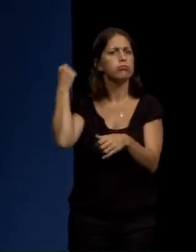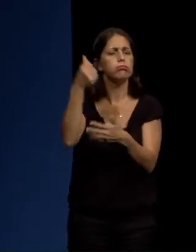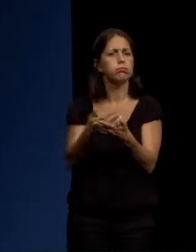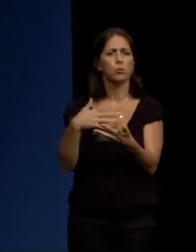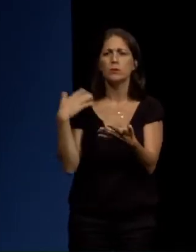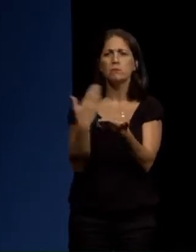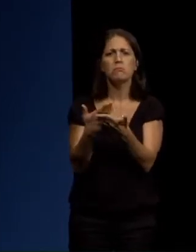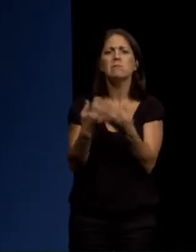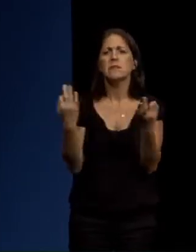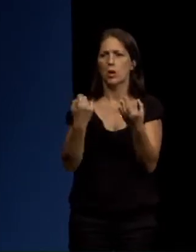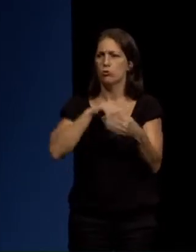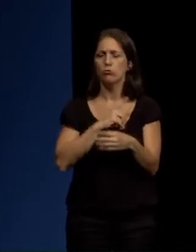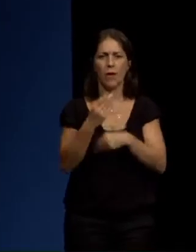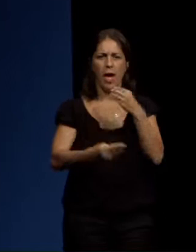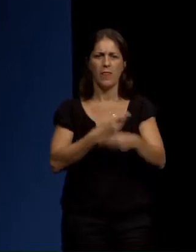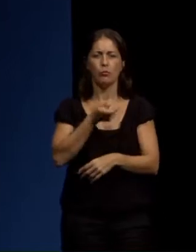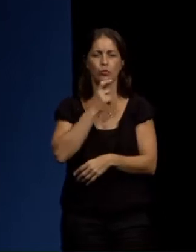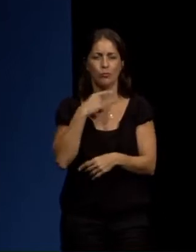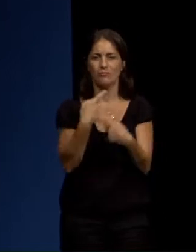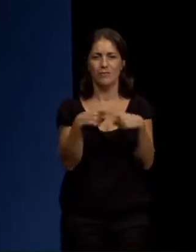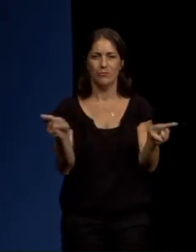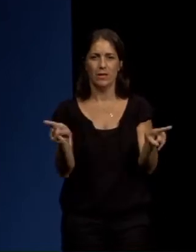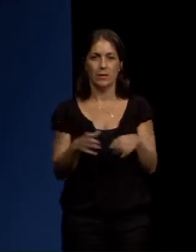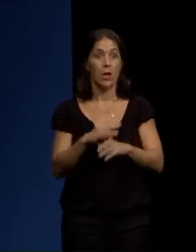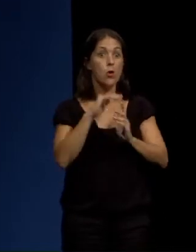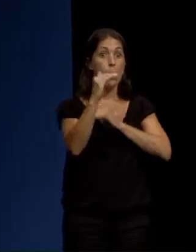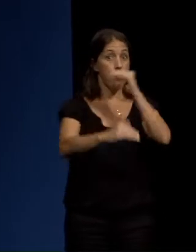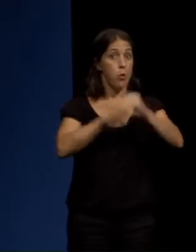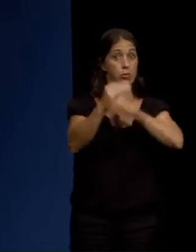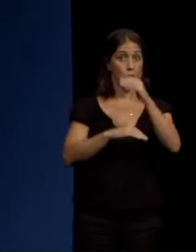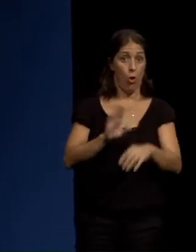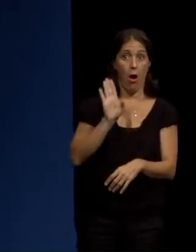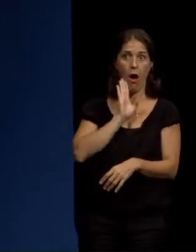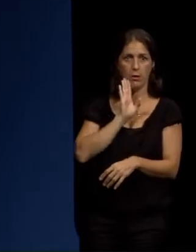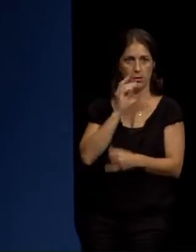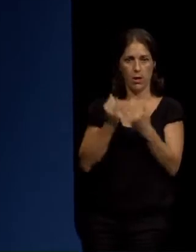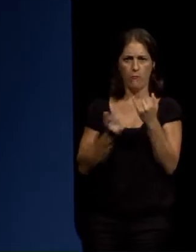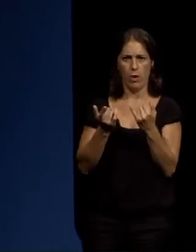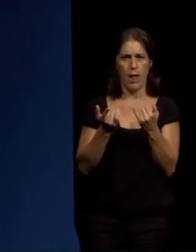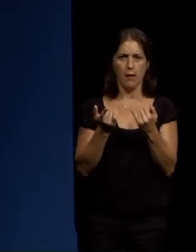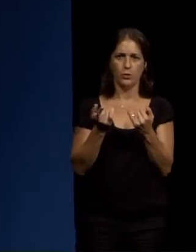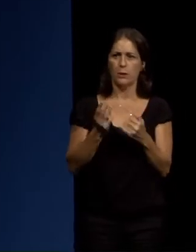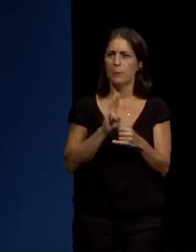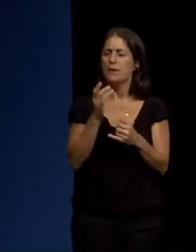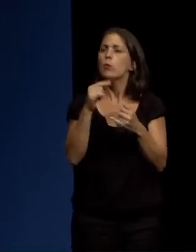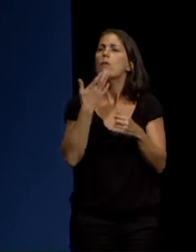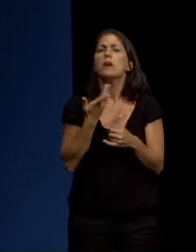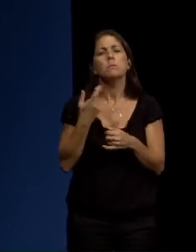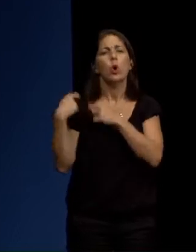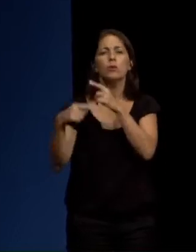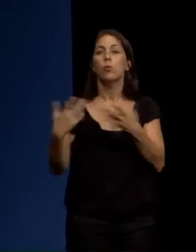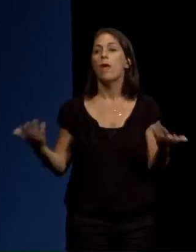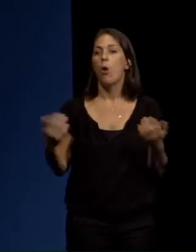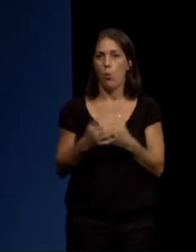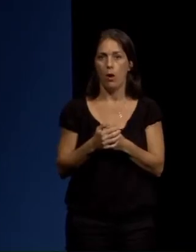cousas do outro xeito. Este proceso de primaria sin édito no noso país tivo como consecuencia a